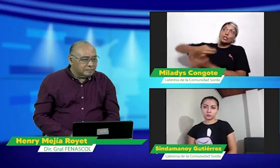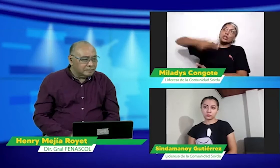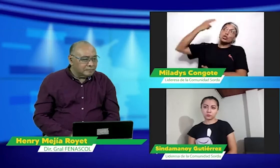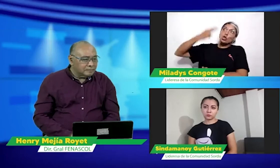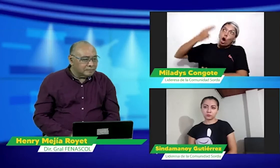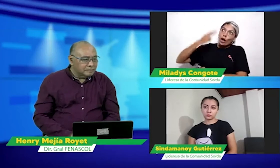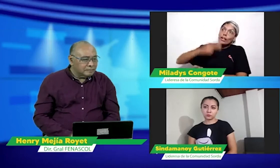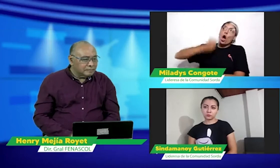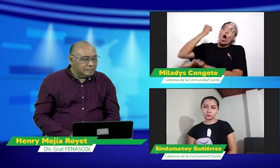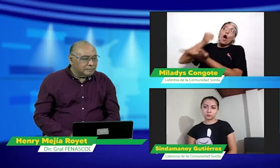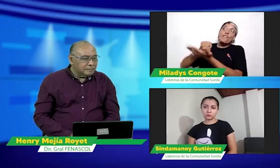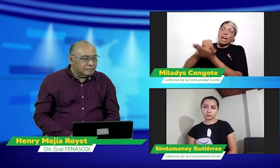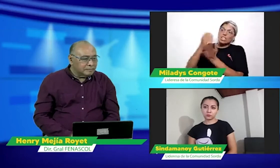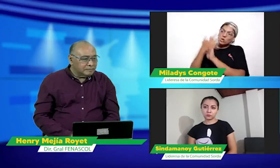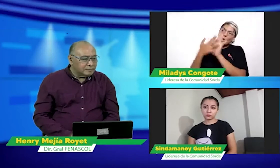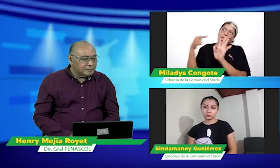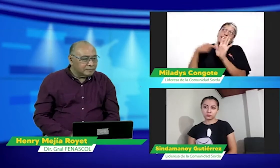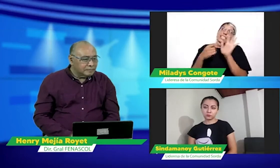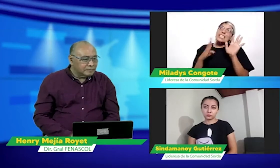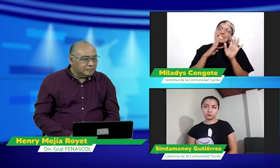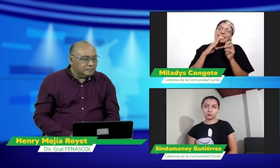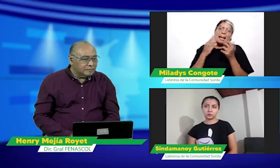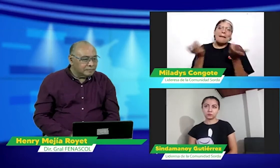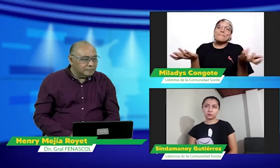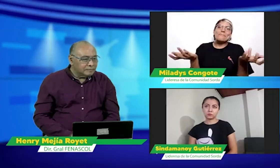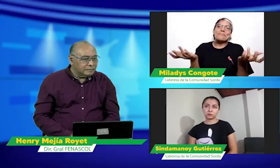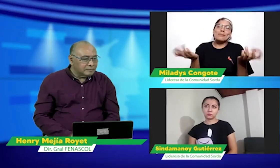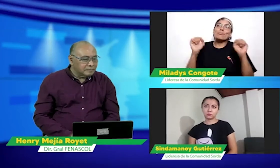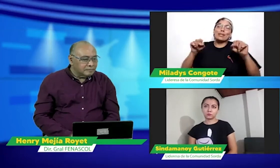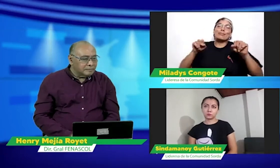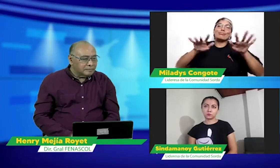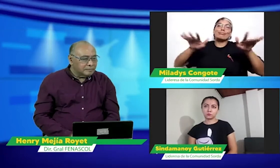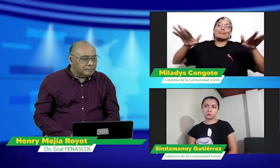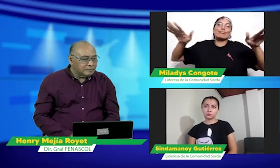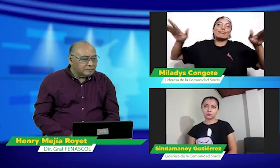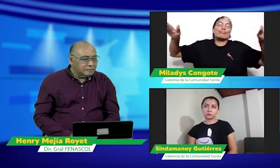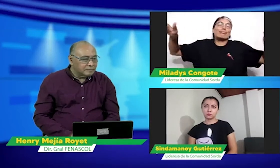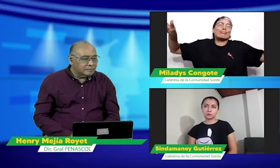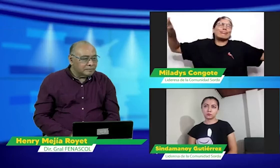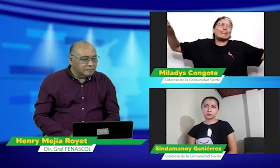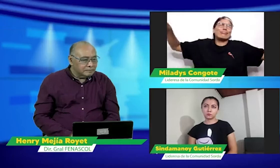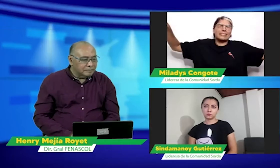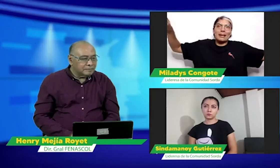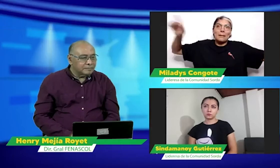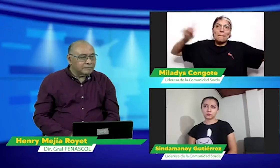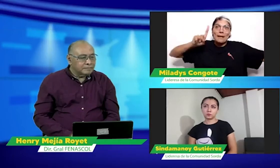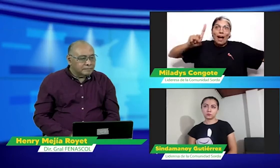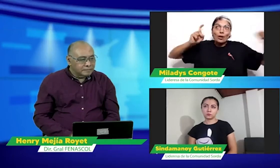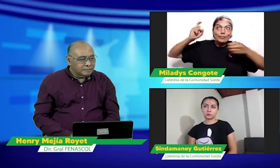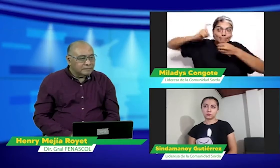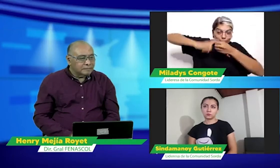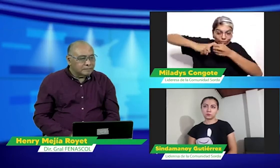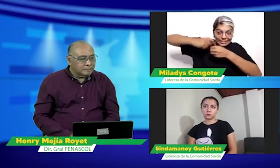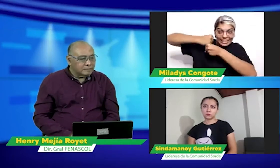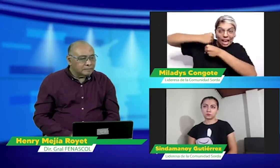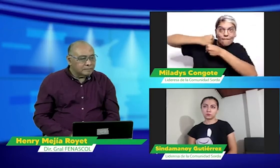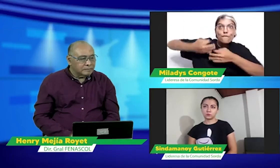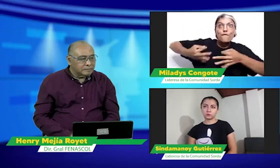patrimonio pero finalmente no hay una obligación o más bien una restricción frente a la lengua de